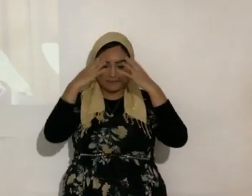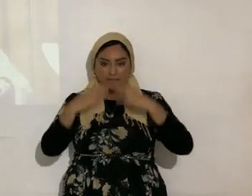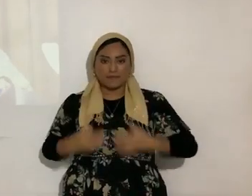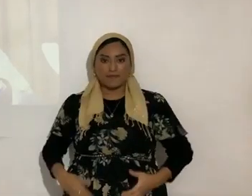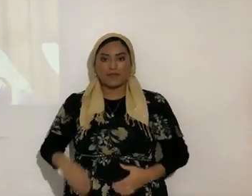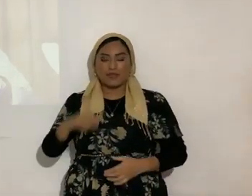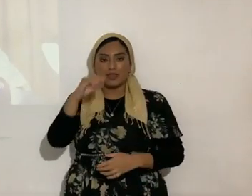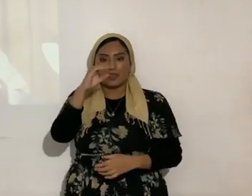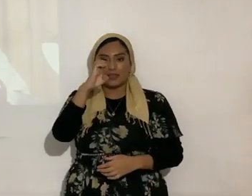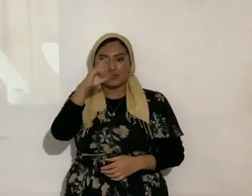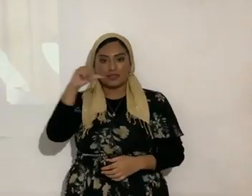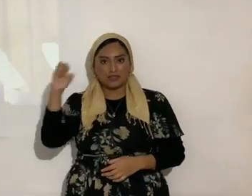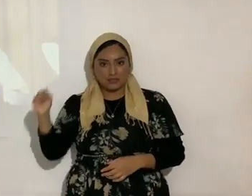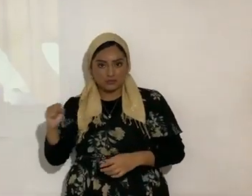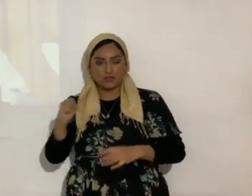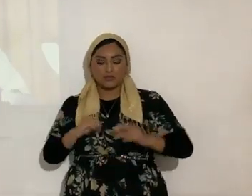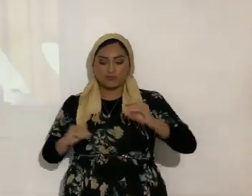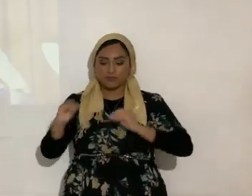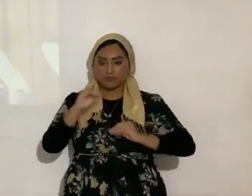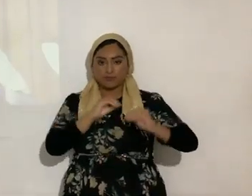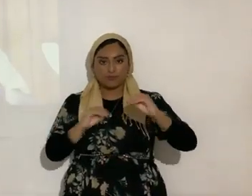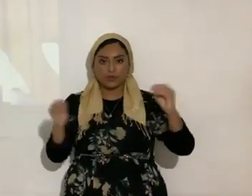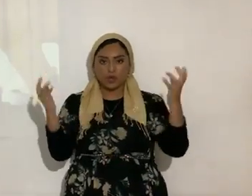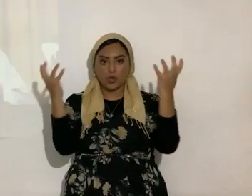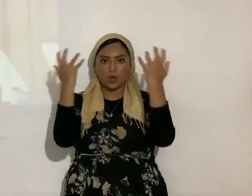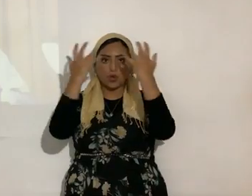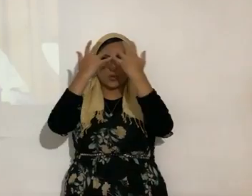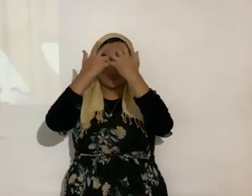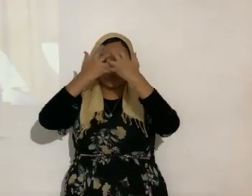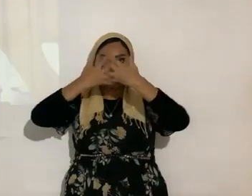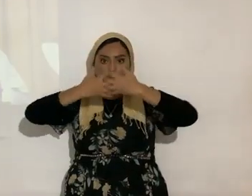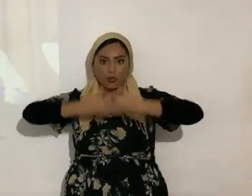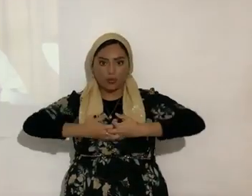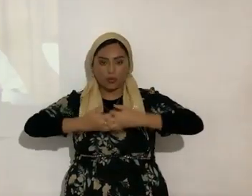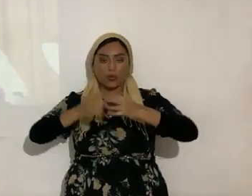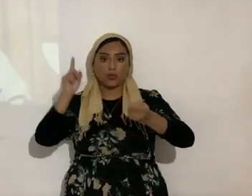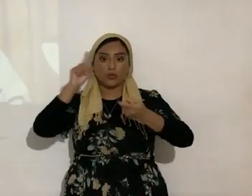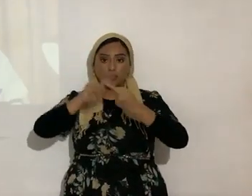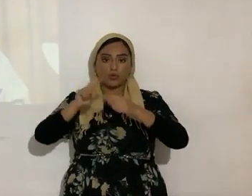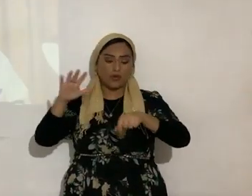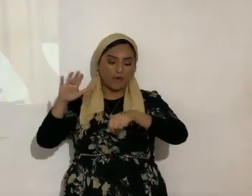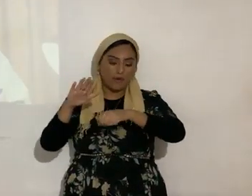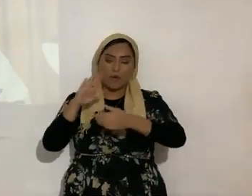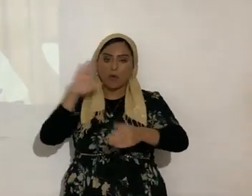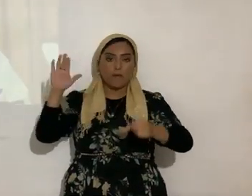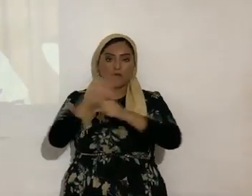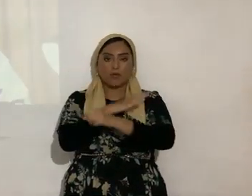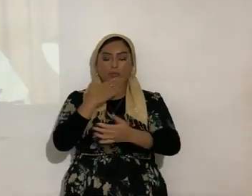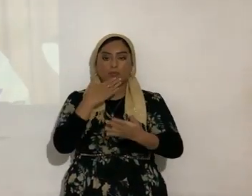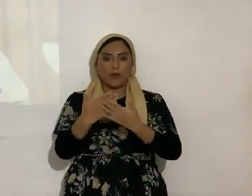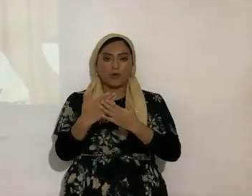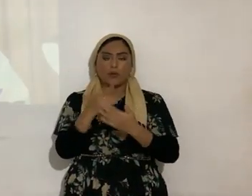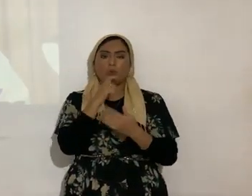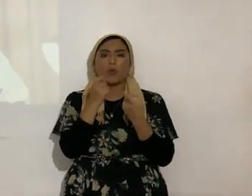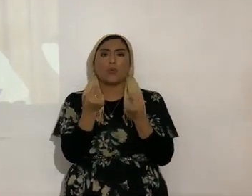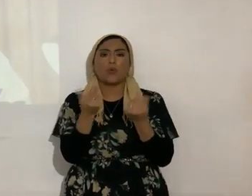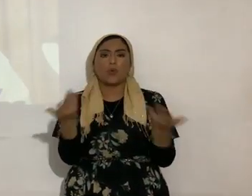cicatrización, se vayan acomodando unos a otros, se vayan reproduciendo, ¿sí?, hasta que cierra una herida. ¿Quién hace eso? ¿El alcohol? No,